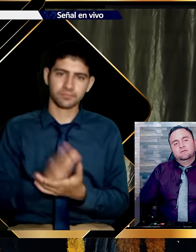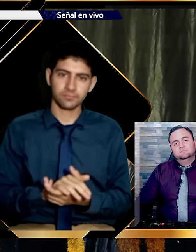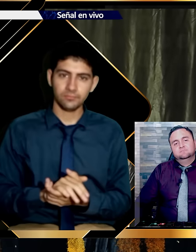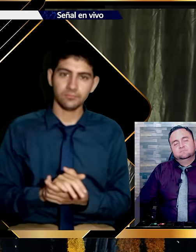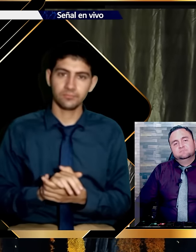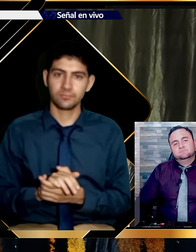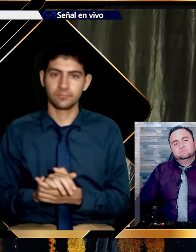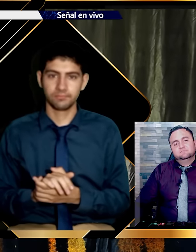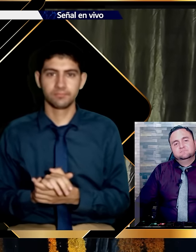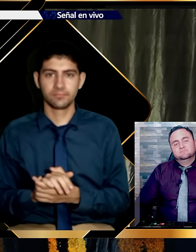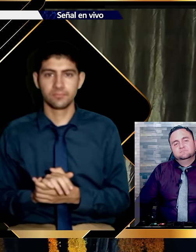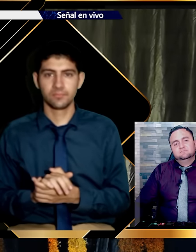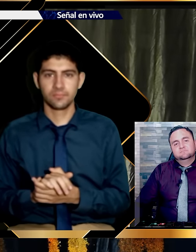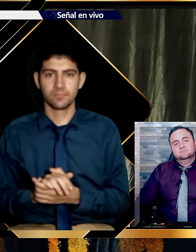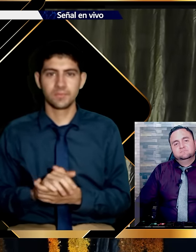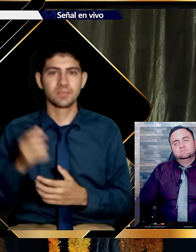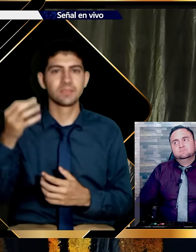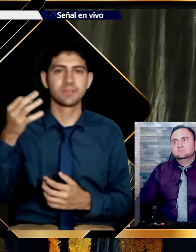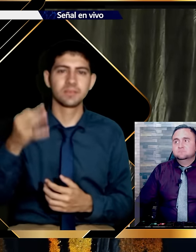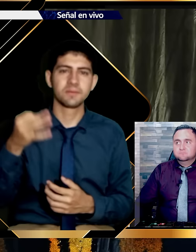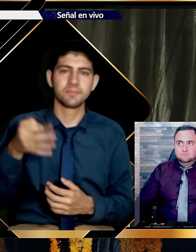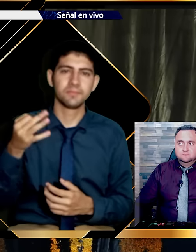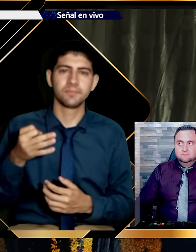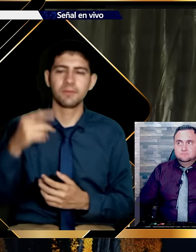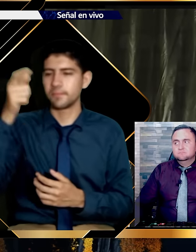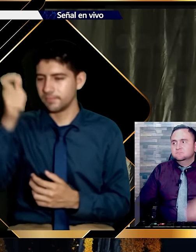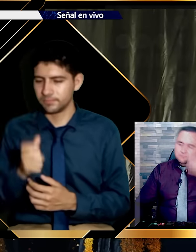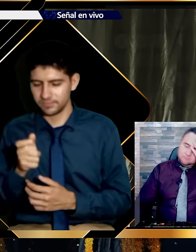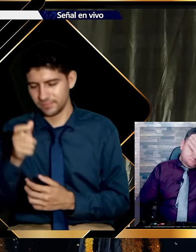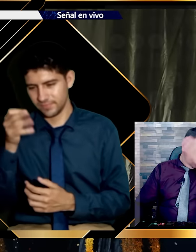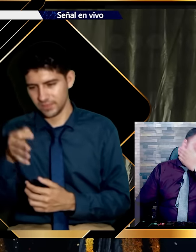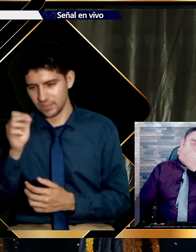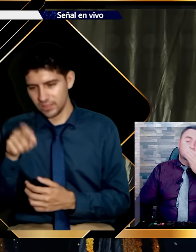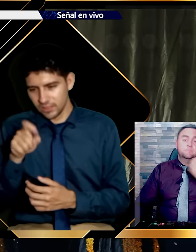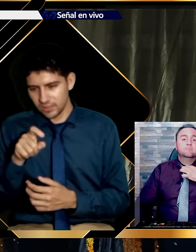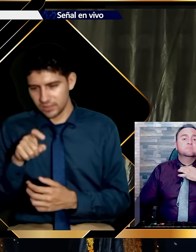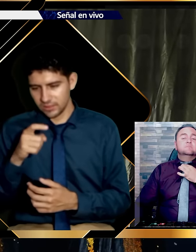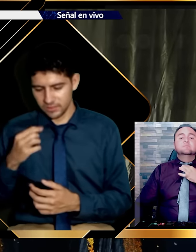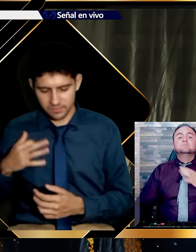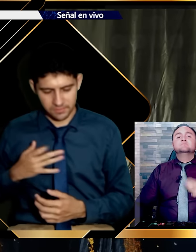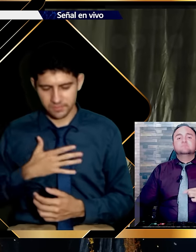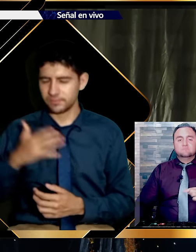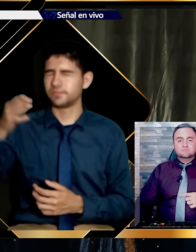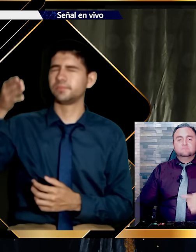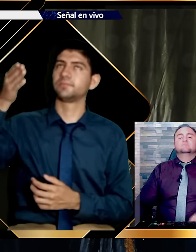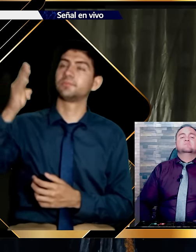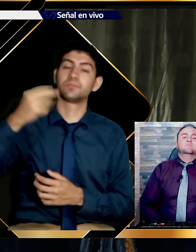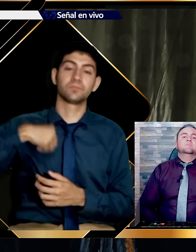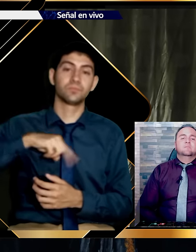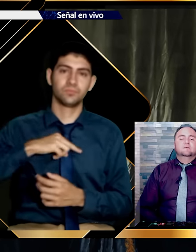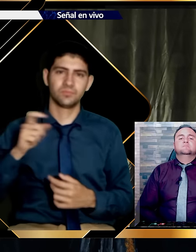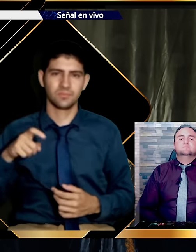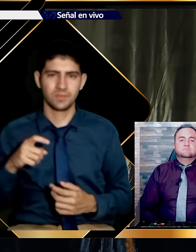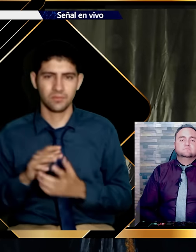Y alguien levantó la mano y dijo. Hay uno. Se llama Mefiboset. Está en tierra del olvido.